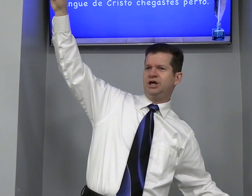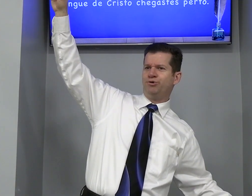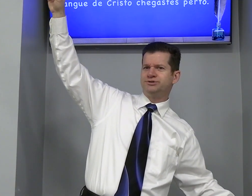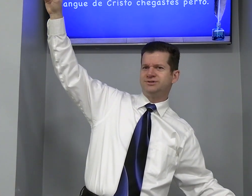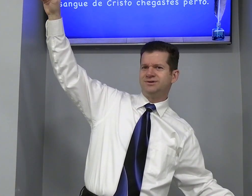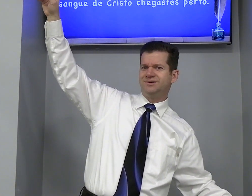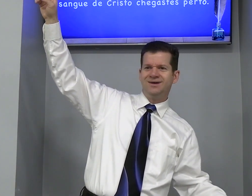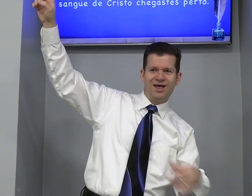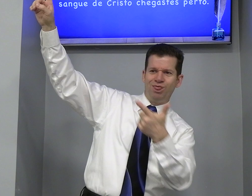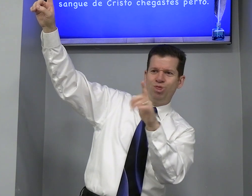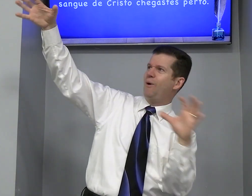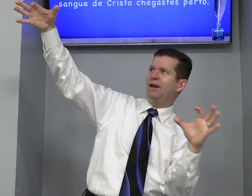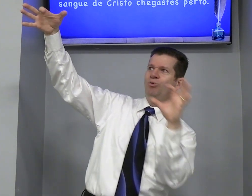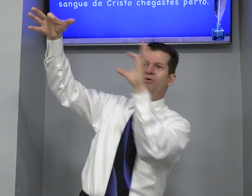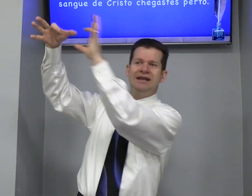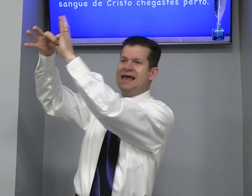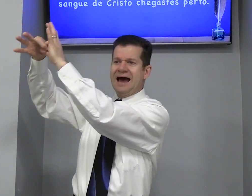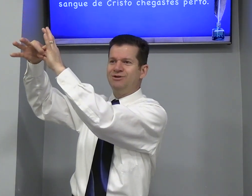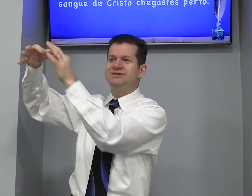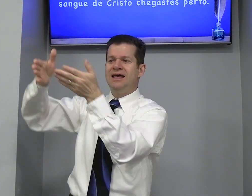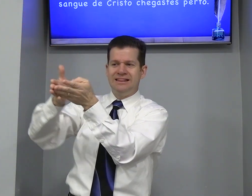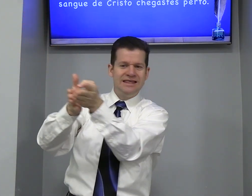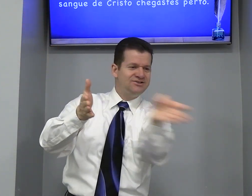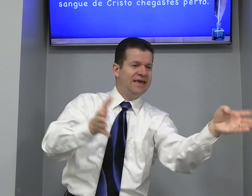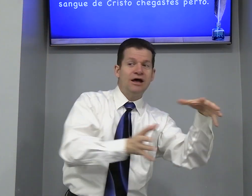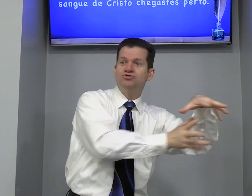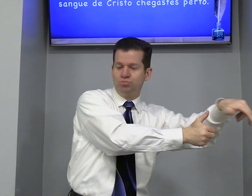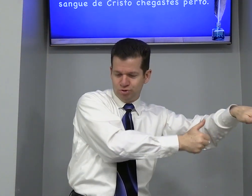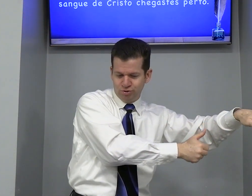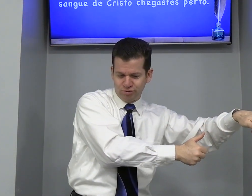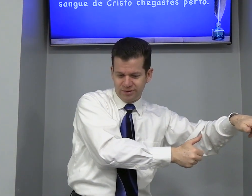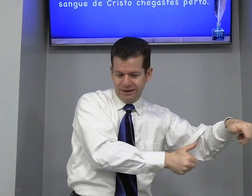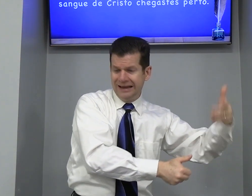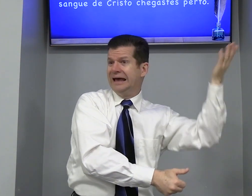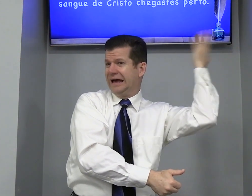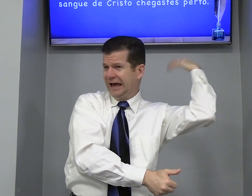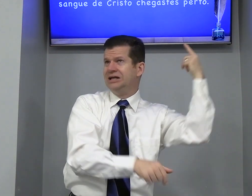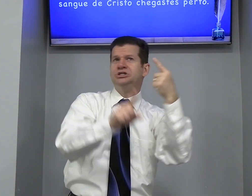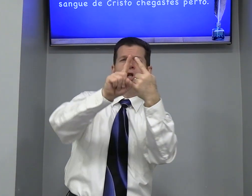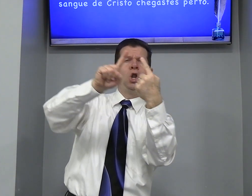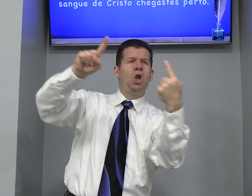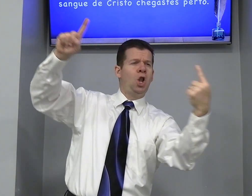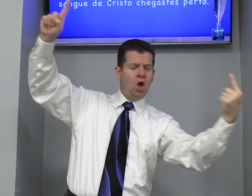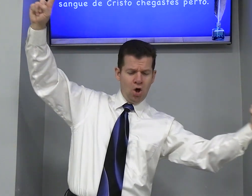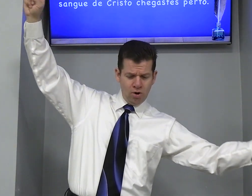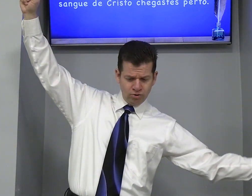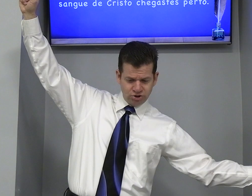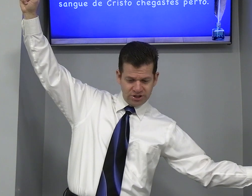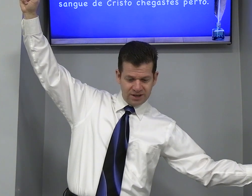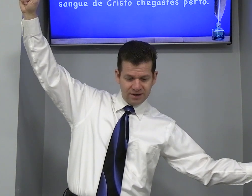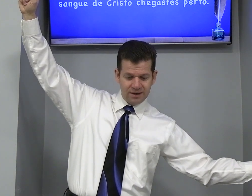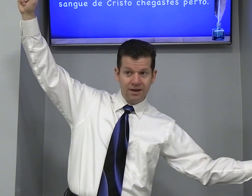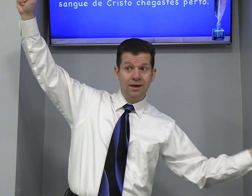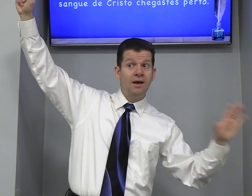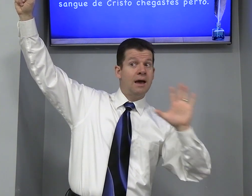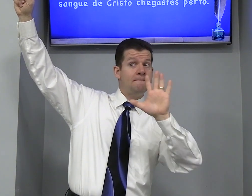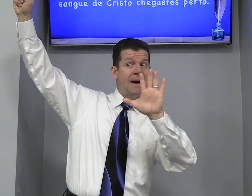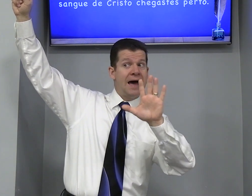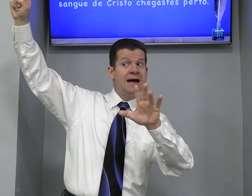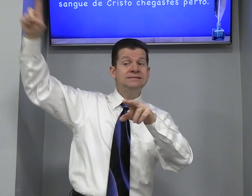Deus Não era ligado Desviado No mundo Antes Longe Mas